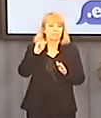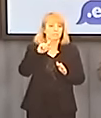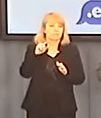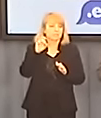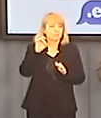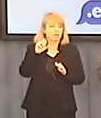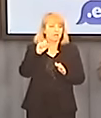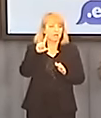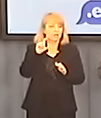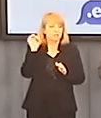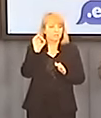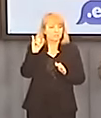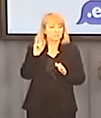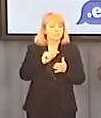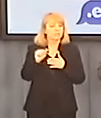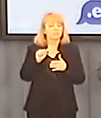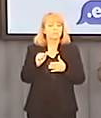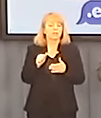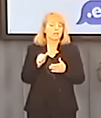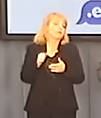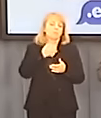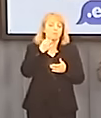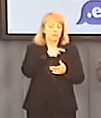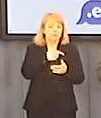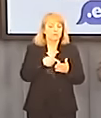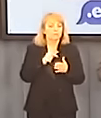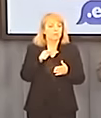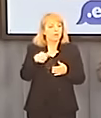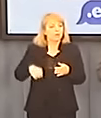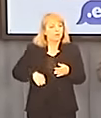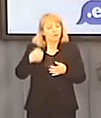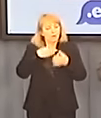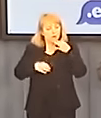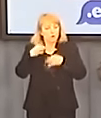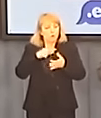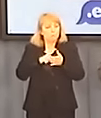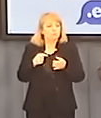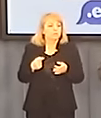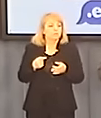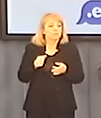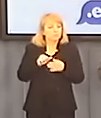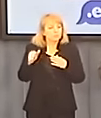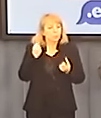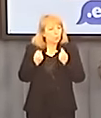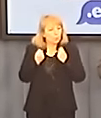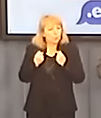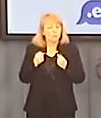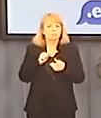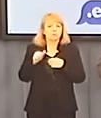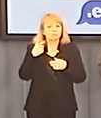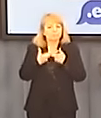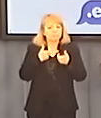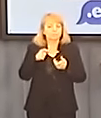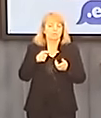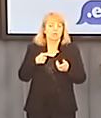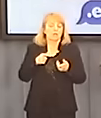W portal internetowy Gram Zielone do pana Miskalskiego. Pan powiedział, że chłody pod nogi, że trudno jest być prosumentem w Polsce,